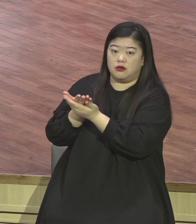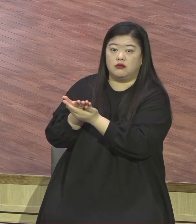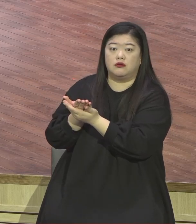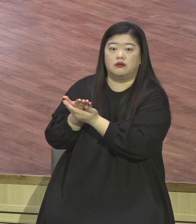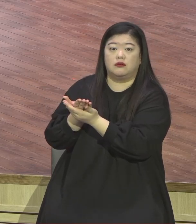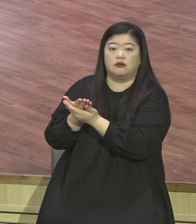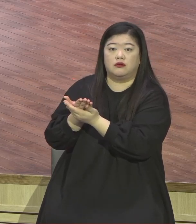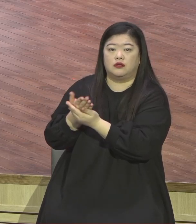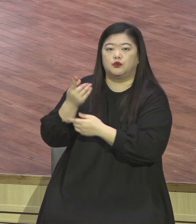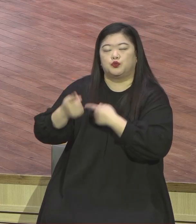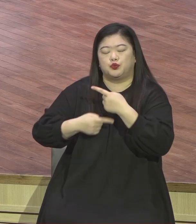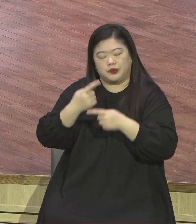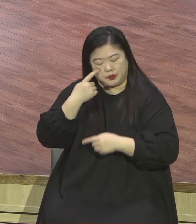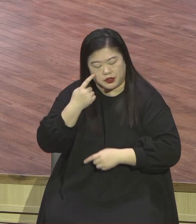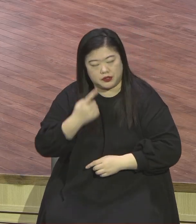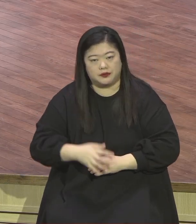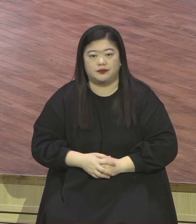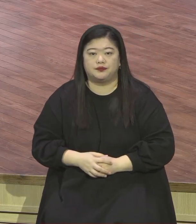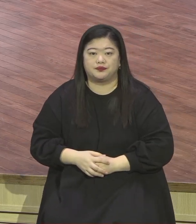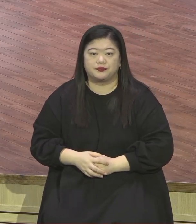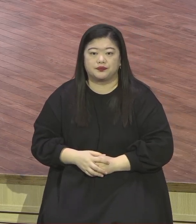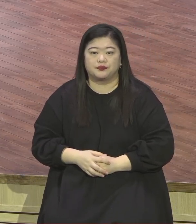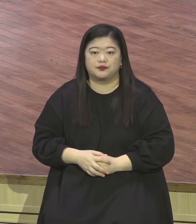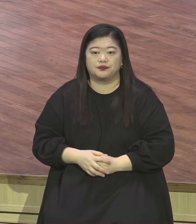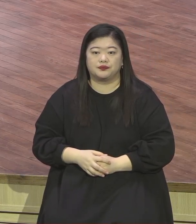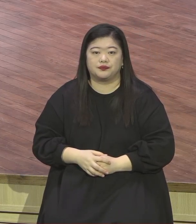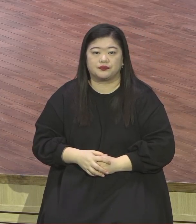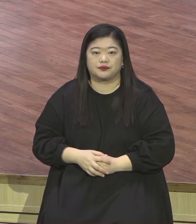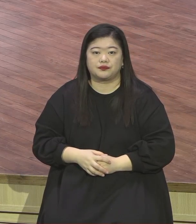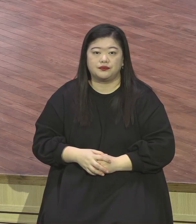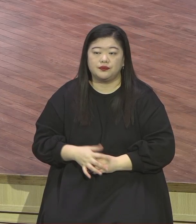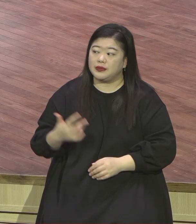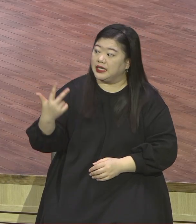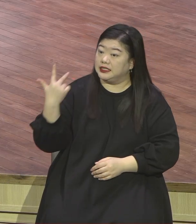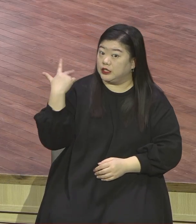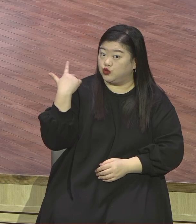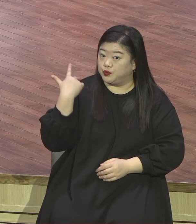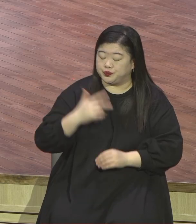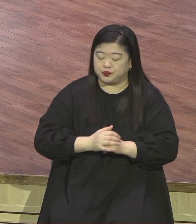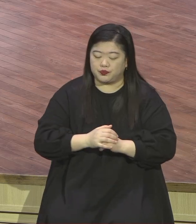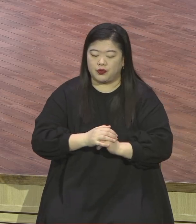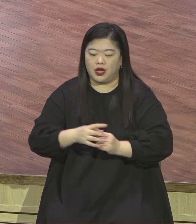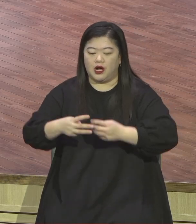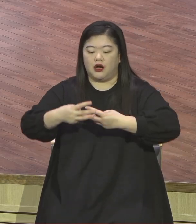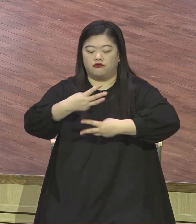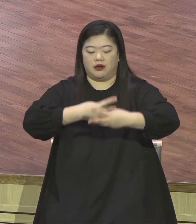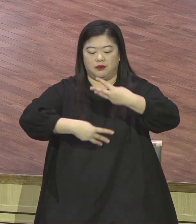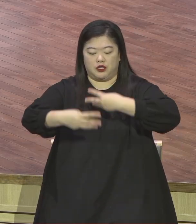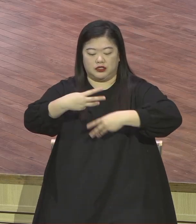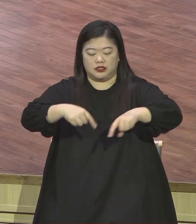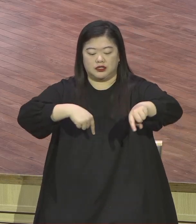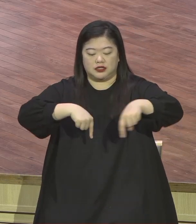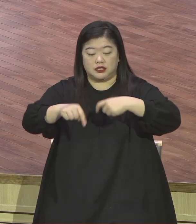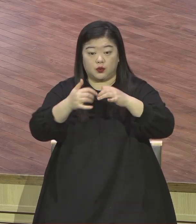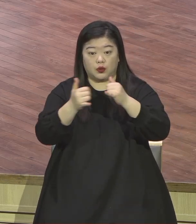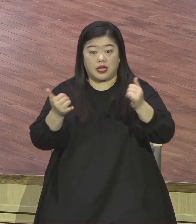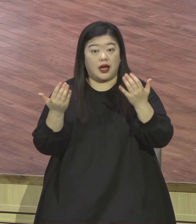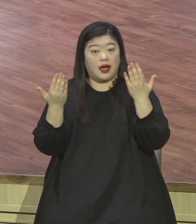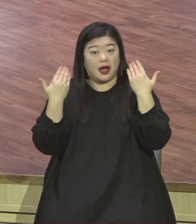지난주에 랩런트 우리 지도자 학교에서 하늘에는 영광 땅에는 평화라는 주제로